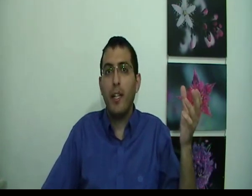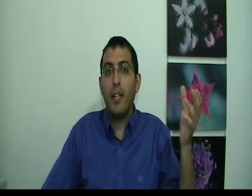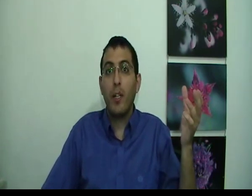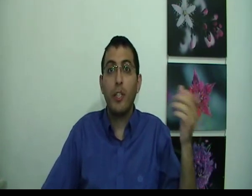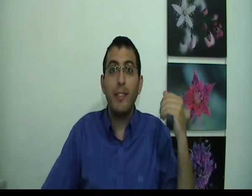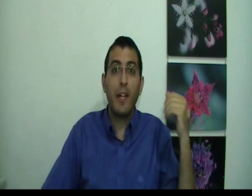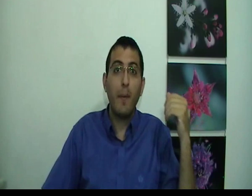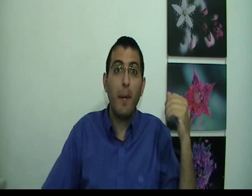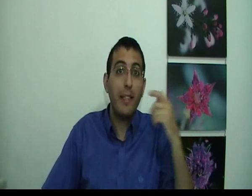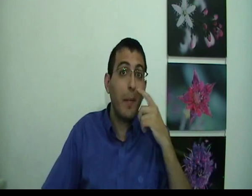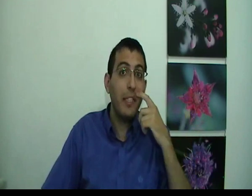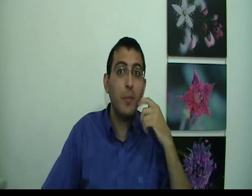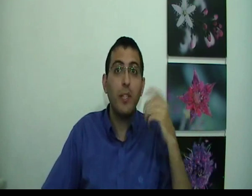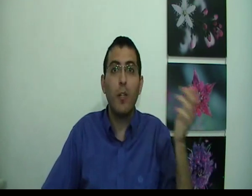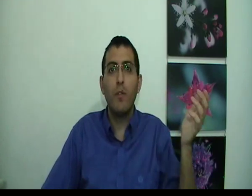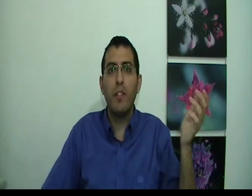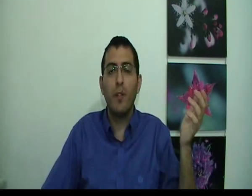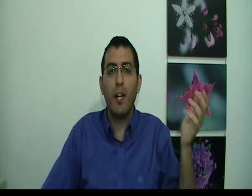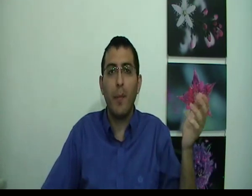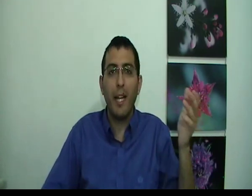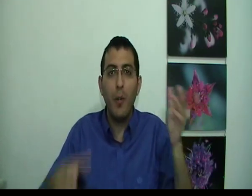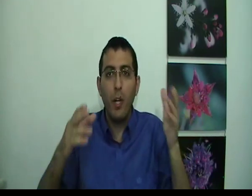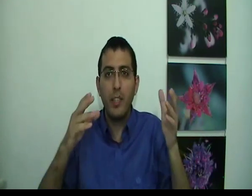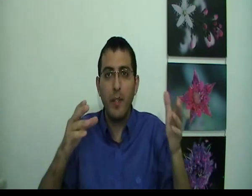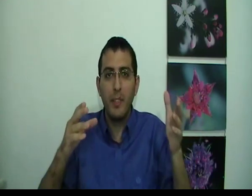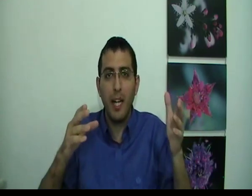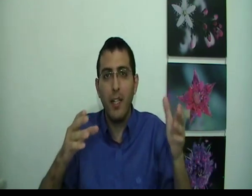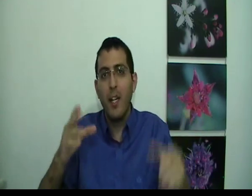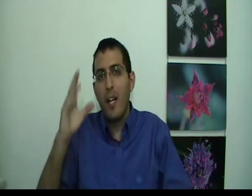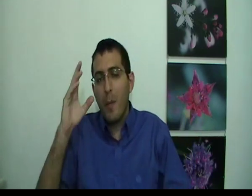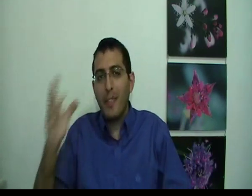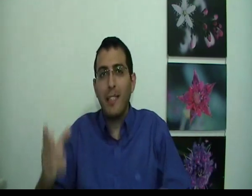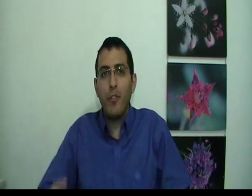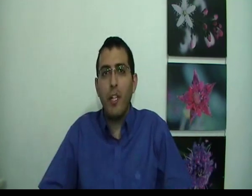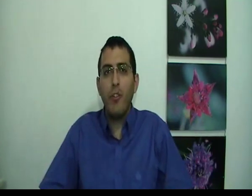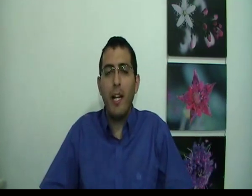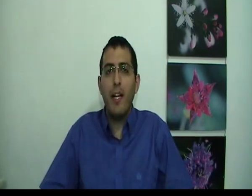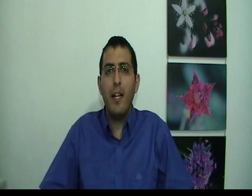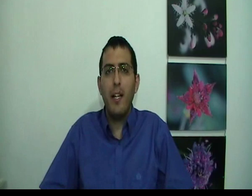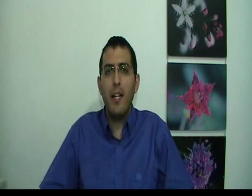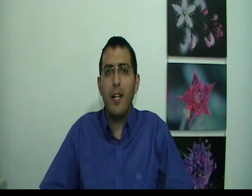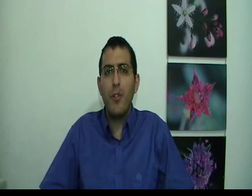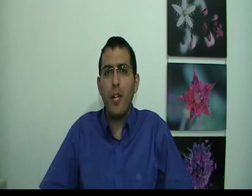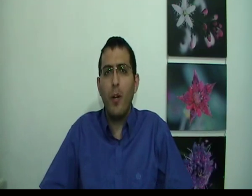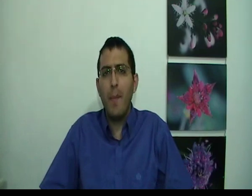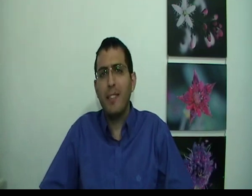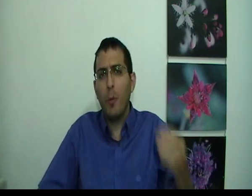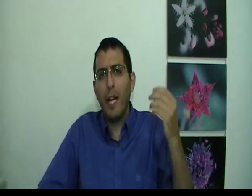כשיש שריפה בבית איך בעצם הוא יודע לקום ולברוח ובכלל הוא עכשיו נמצא בצד השני של העולם אז איך הוא בכלל